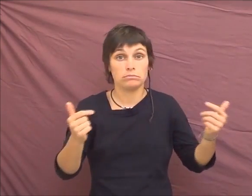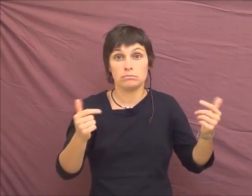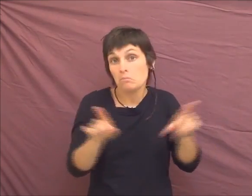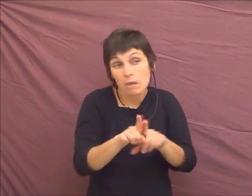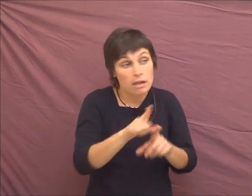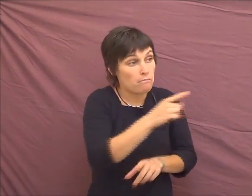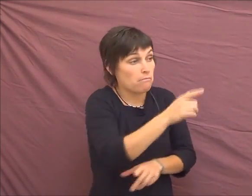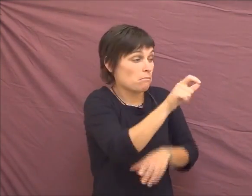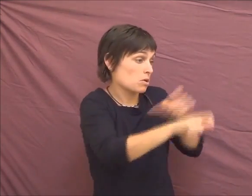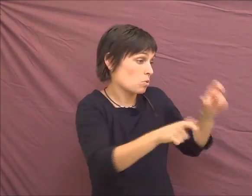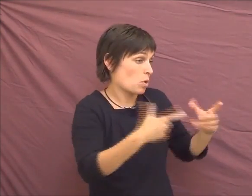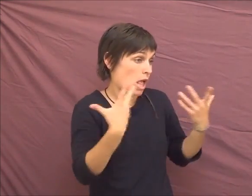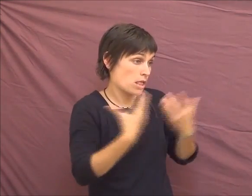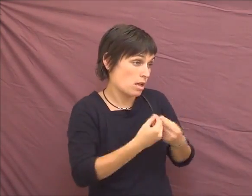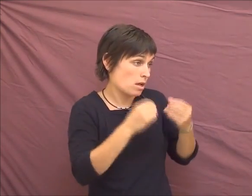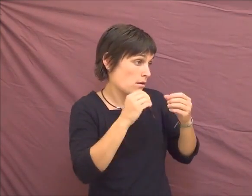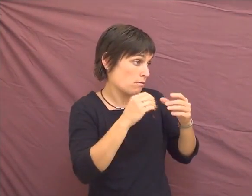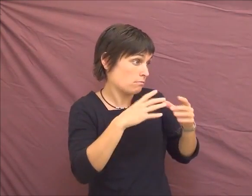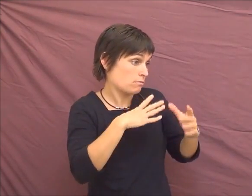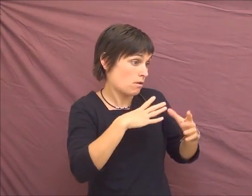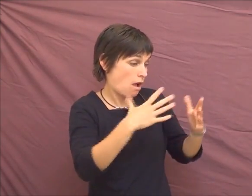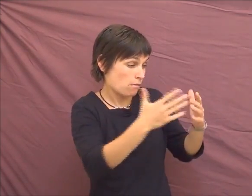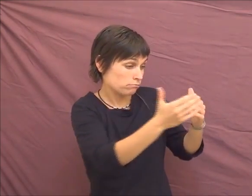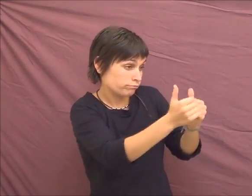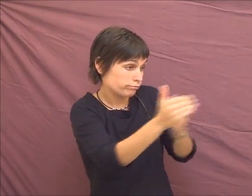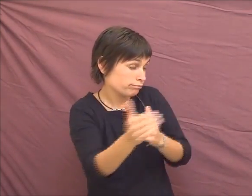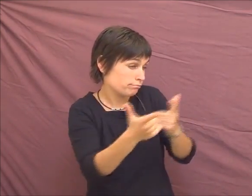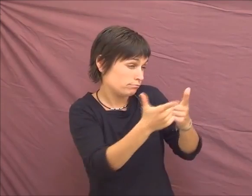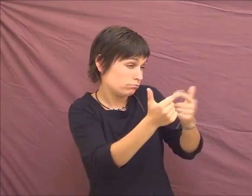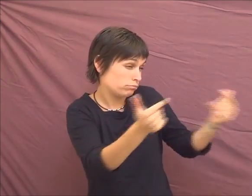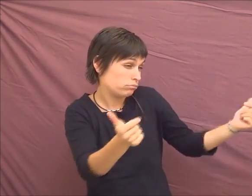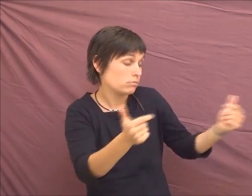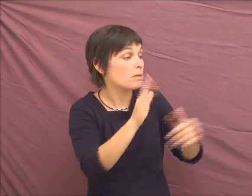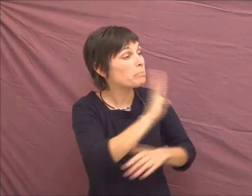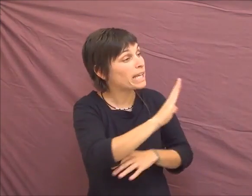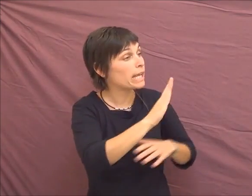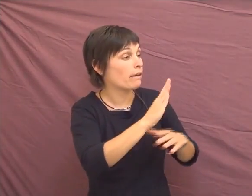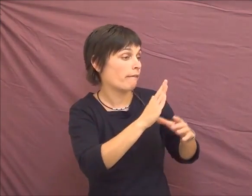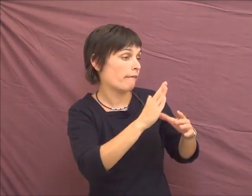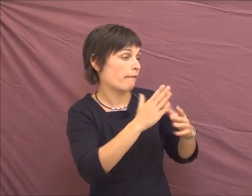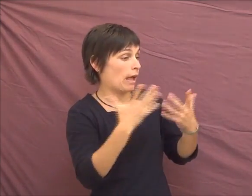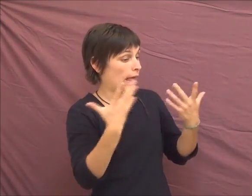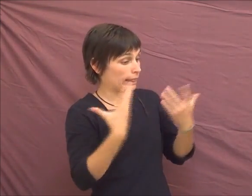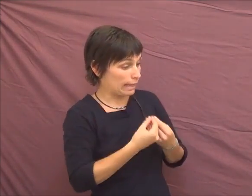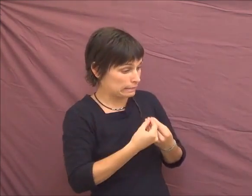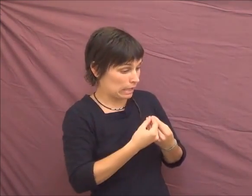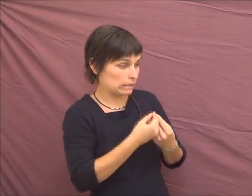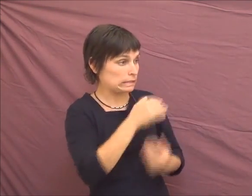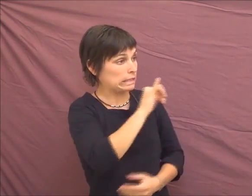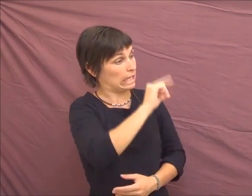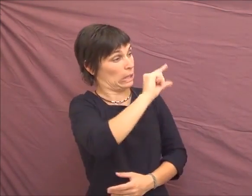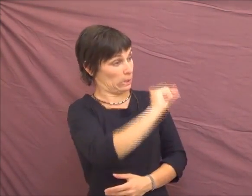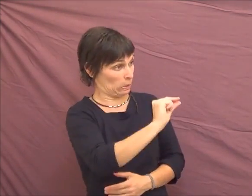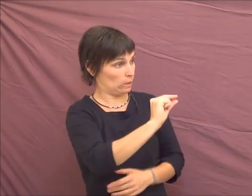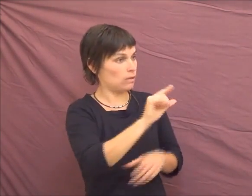tout comme pour les intersexes. Il n a pas forcément que les intersexes avec une minuscule, mais des